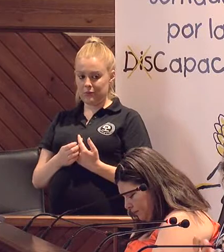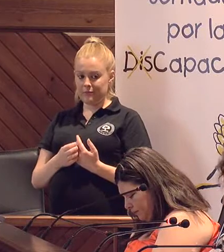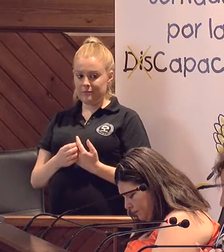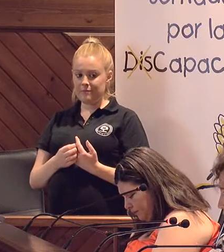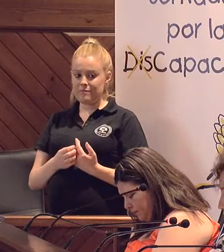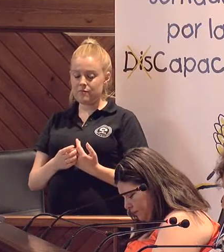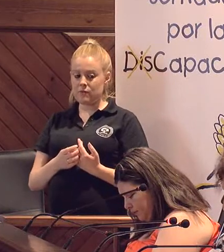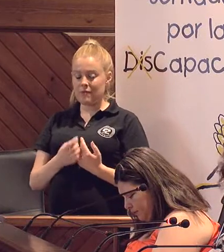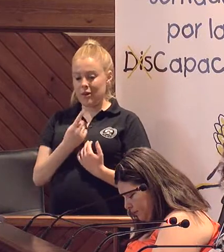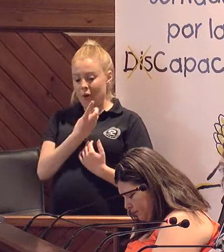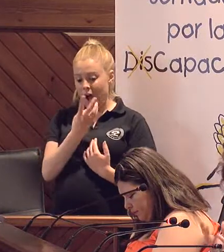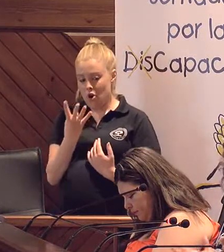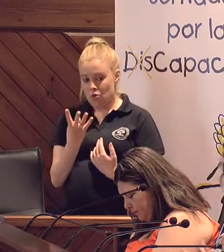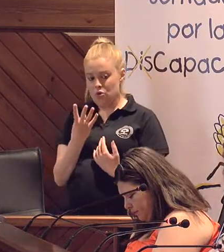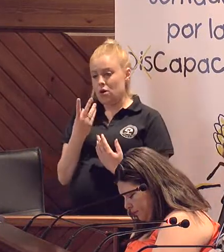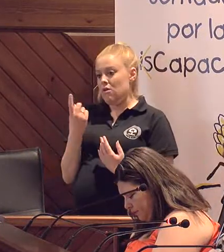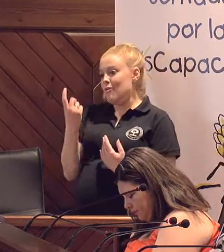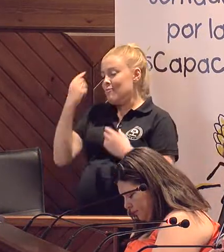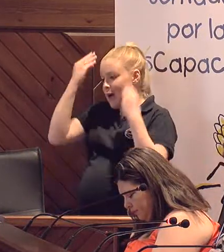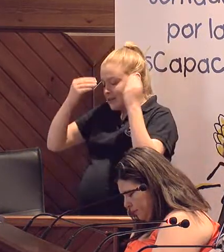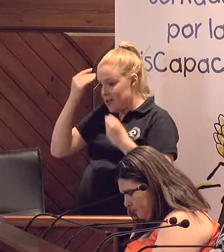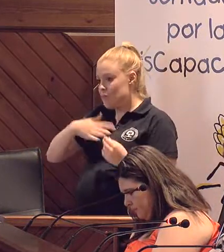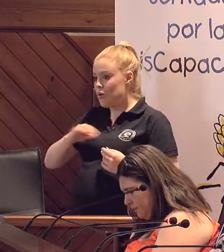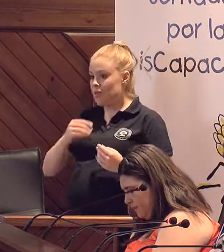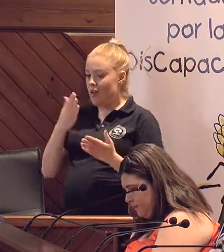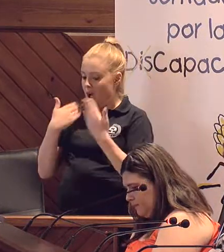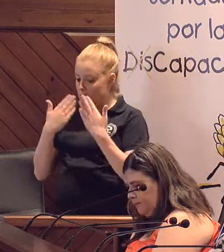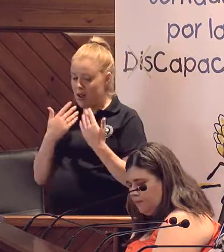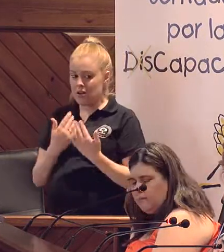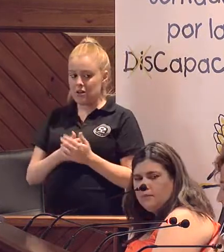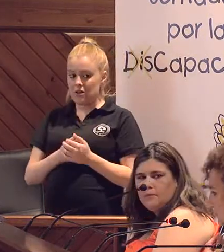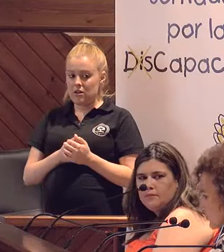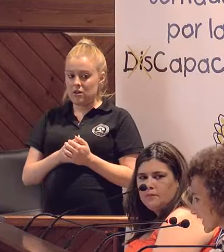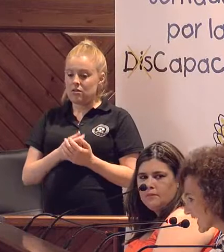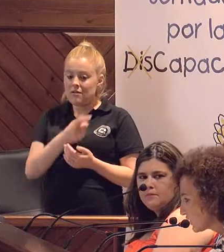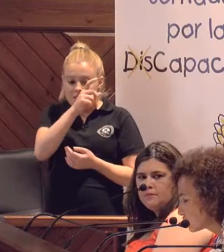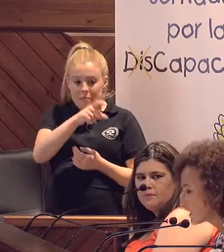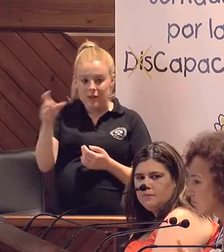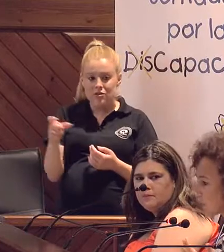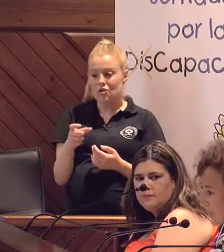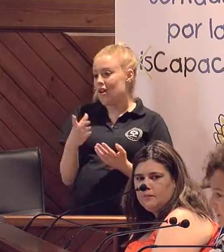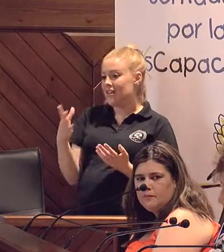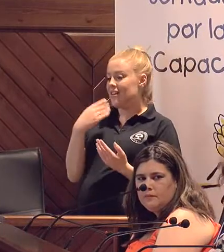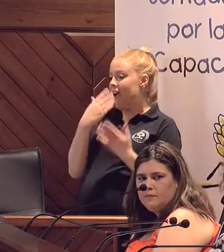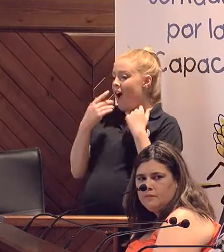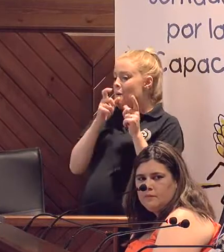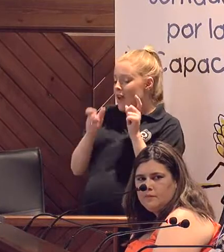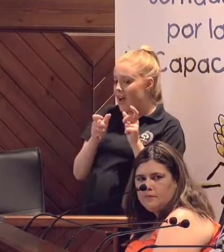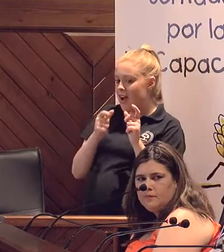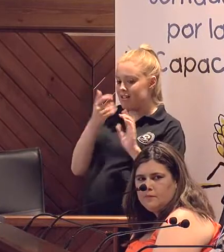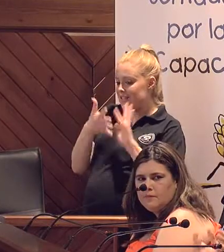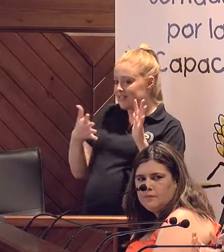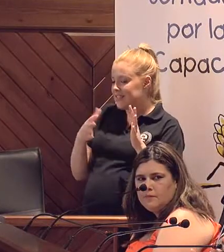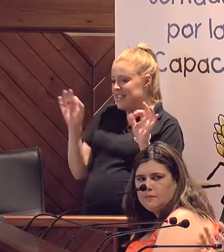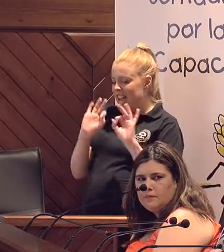Pero algunos de ellos pueden pensar, algunos de ellos pueden hablar, pero ¿qué hay de esas personas que no tienen palabras ni gestos